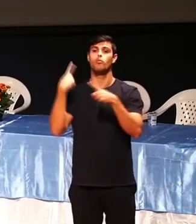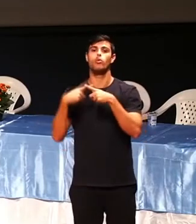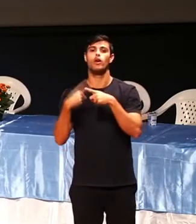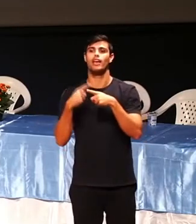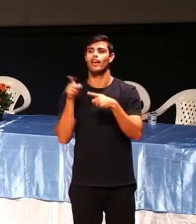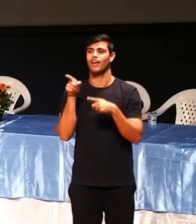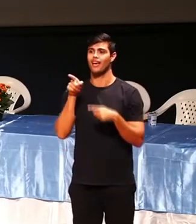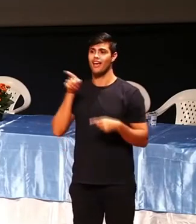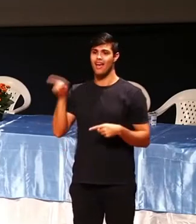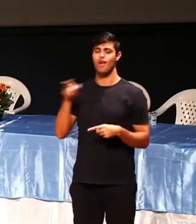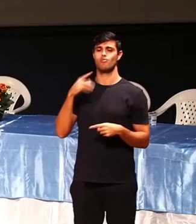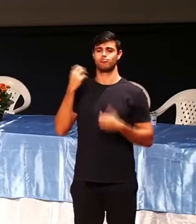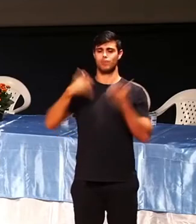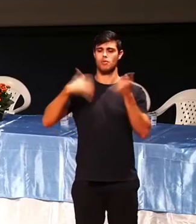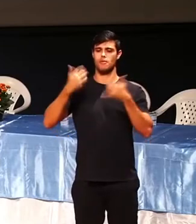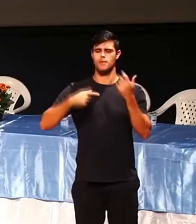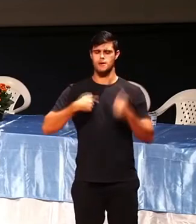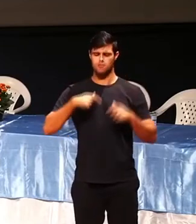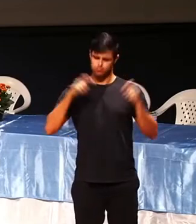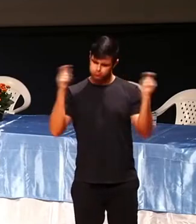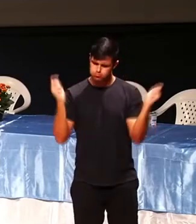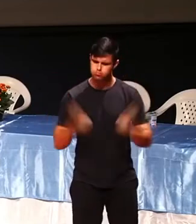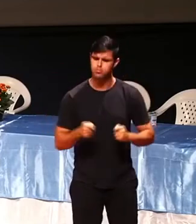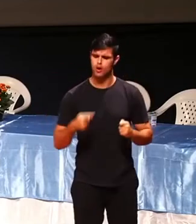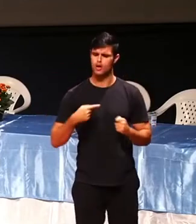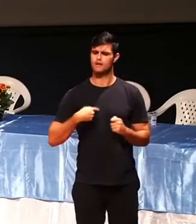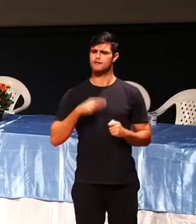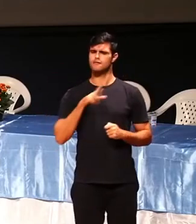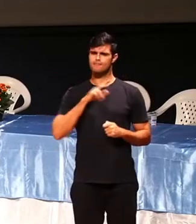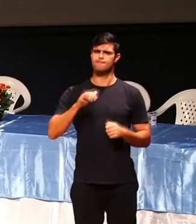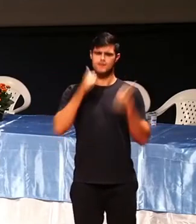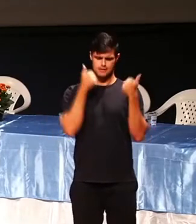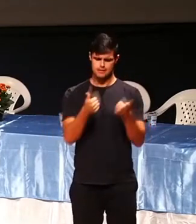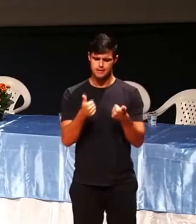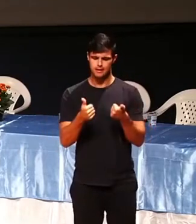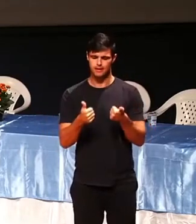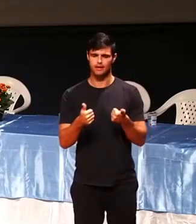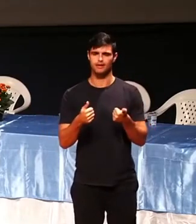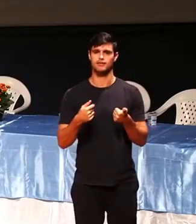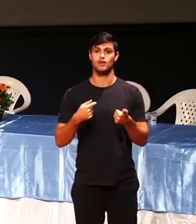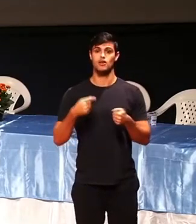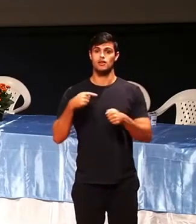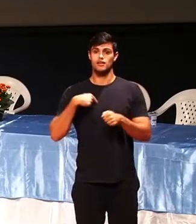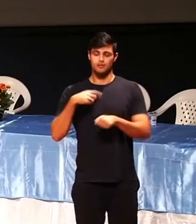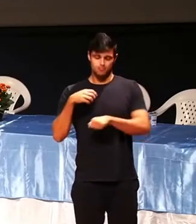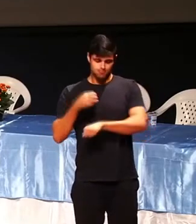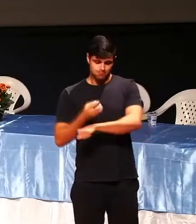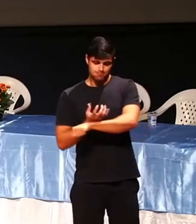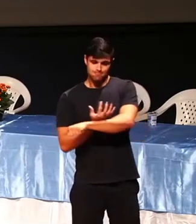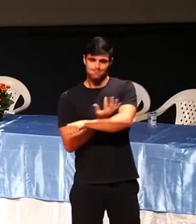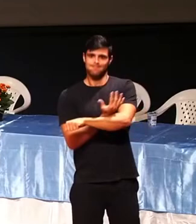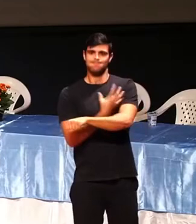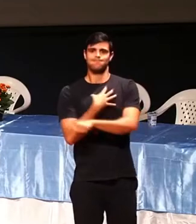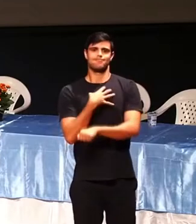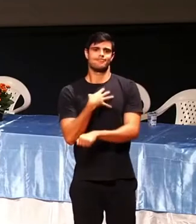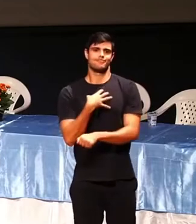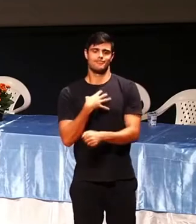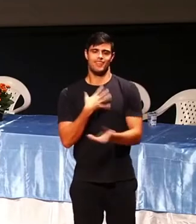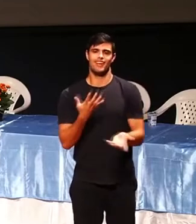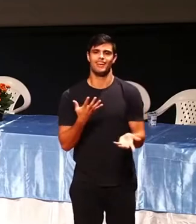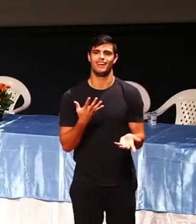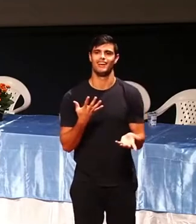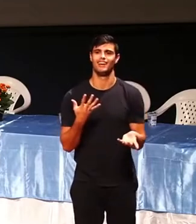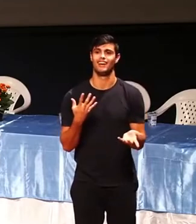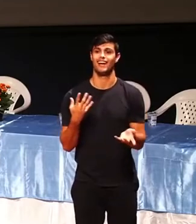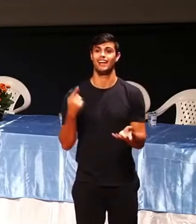posso, vai dar certo. Quando você sente esse arrepio, além desses hormônios benéficos